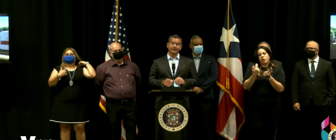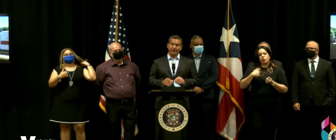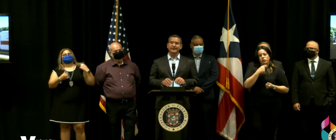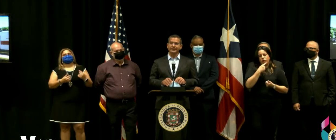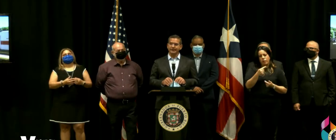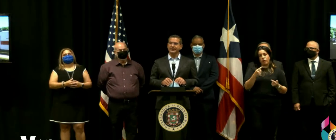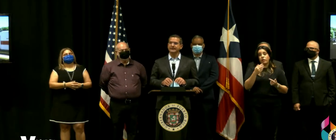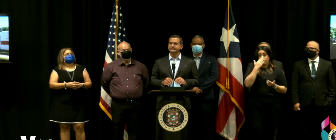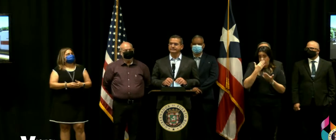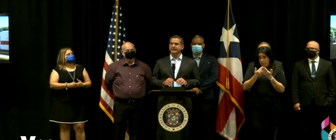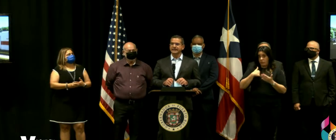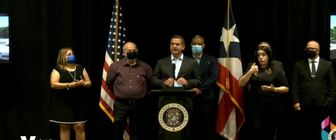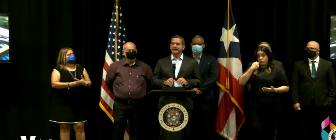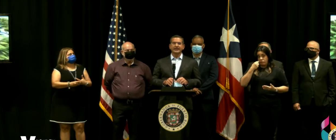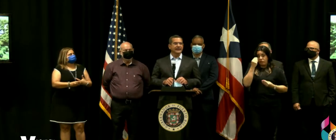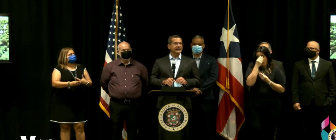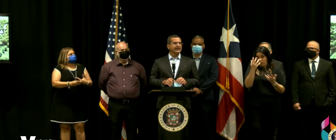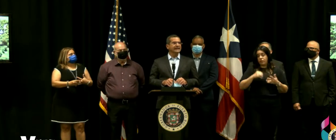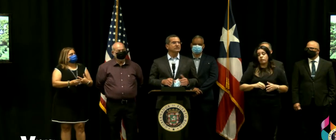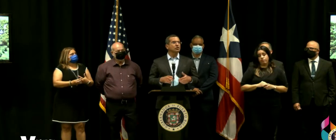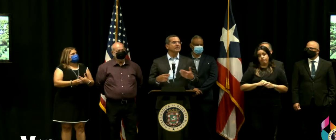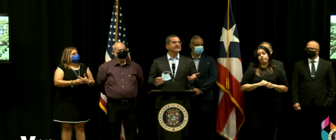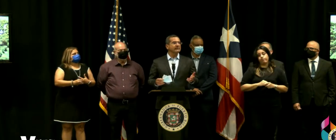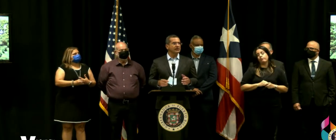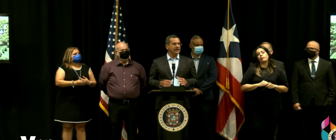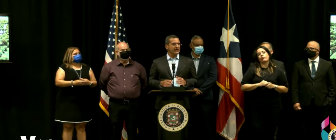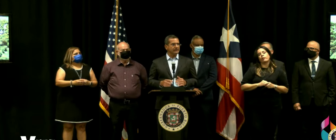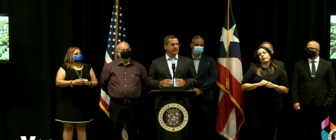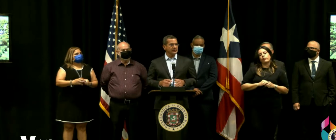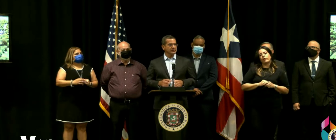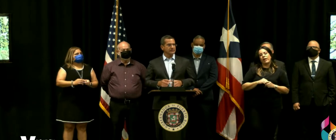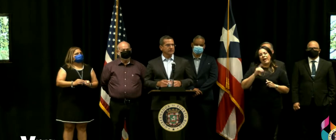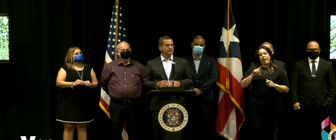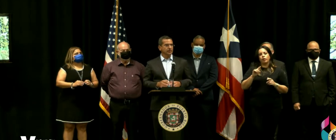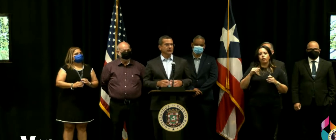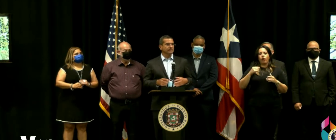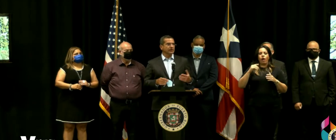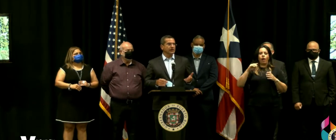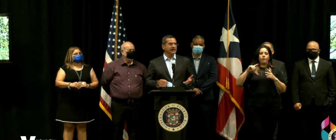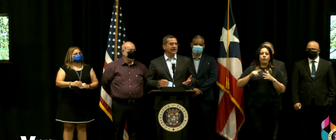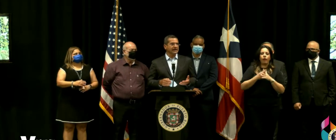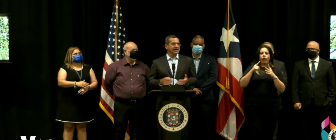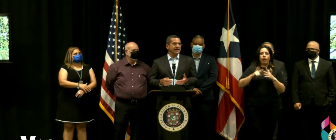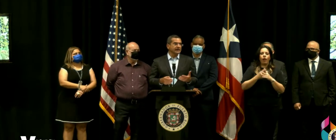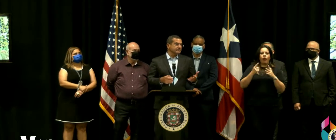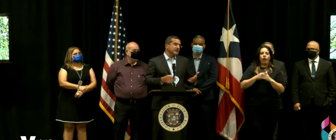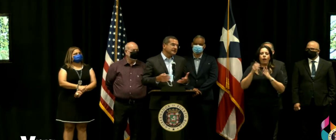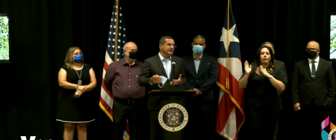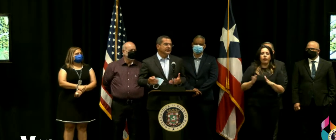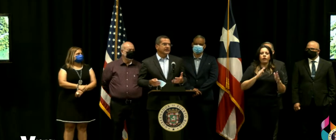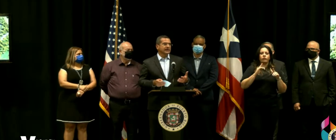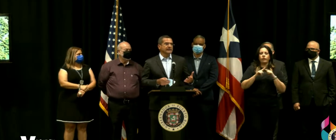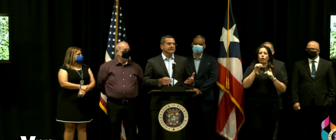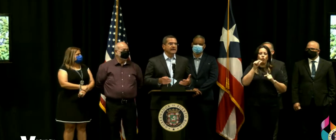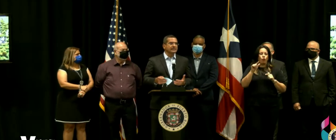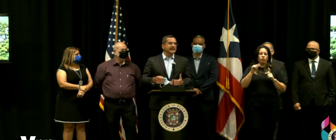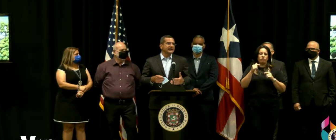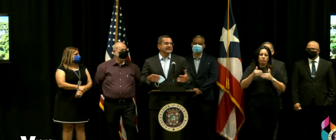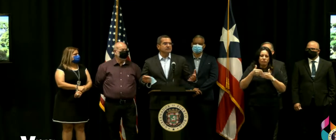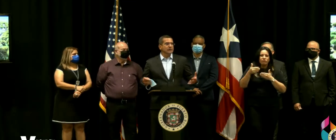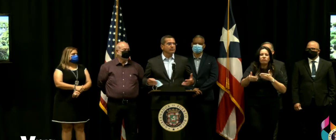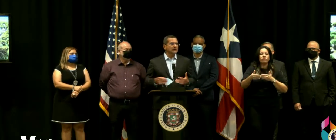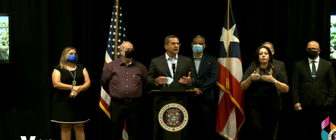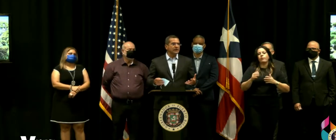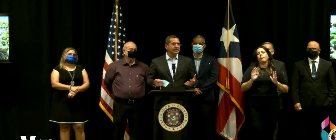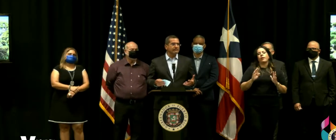dijo y es bueno que yo lo diga que es que esto pisaba y no arrancaba porque el problema era que pues había